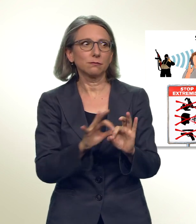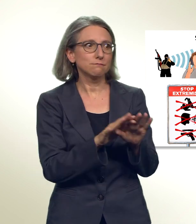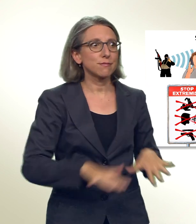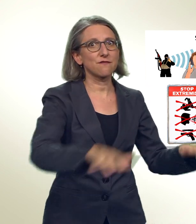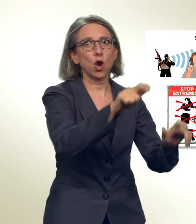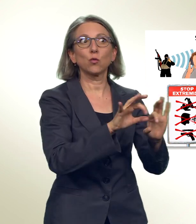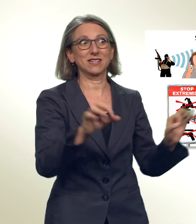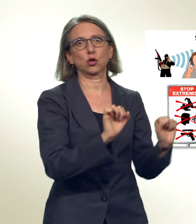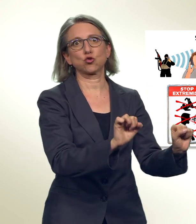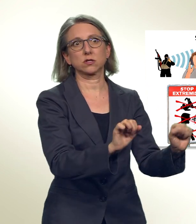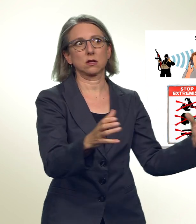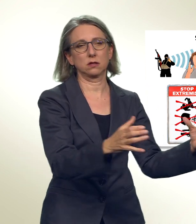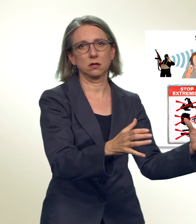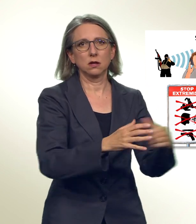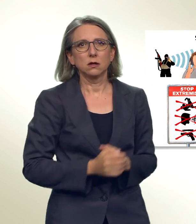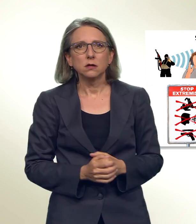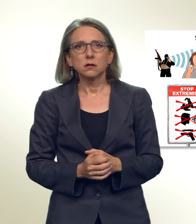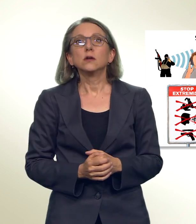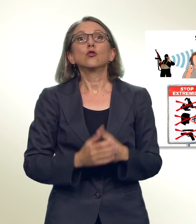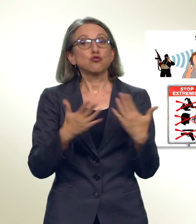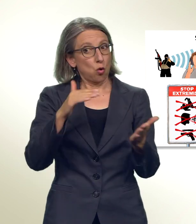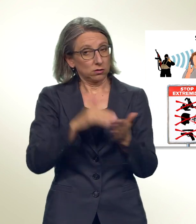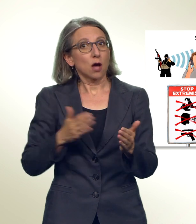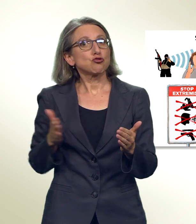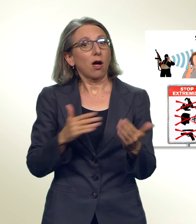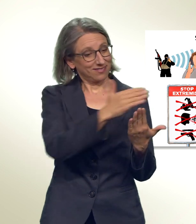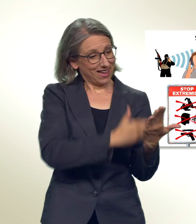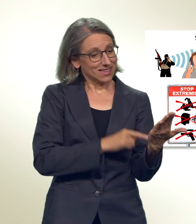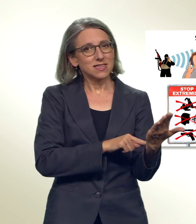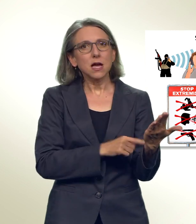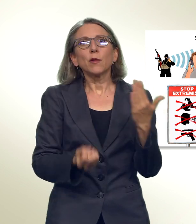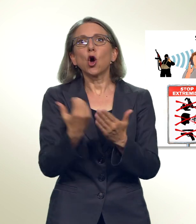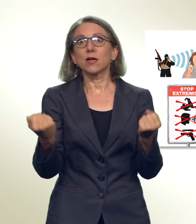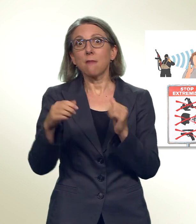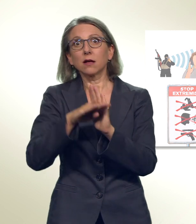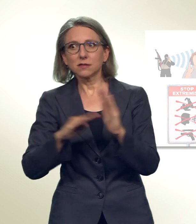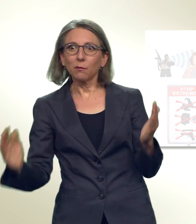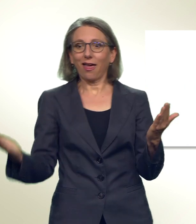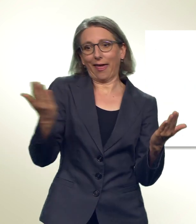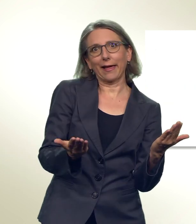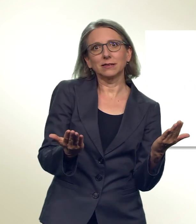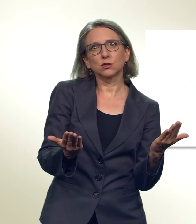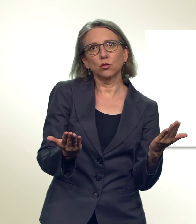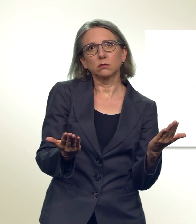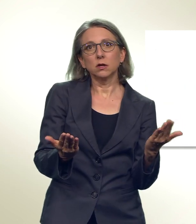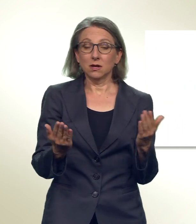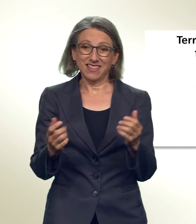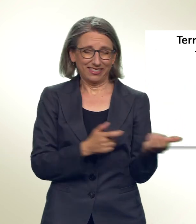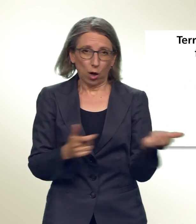Die neuen Massnahmen ergänzten die bestehende Strategie zur Terrorismusbekämpfung. Terrorismus müsse entschieden und frühzeitig